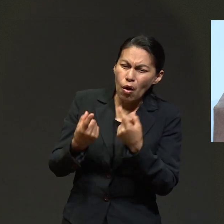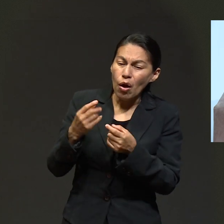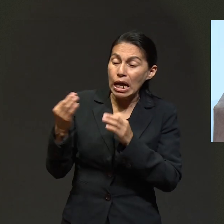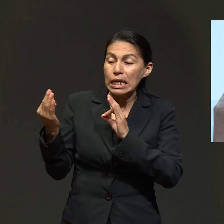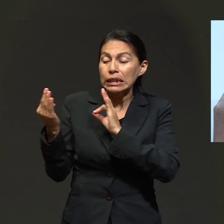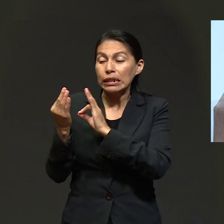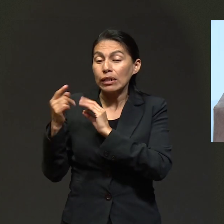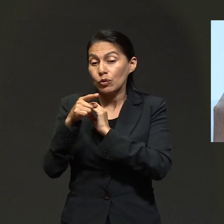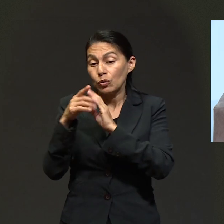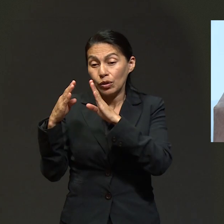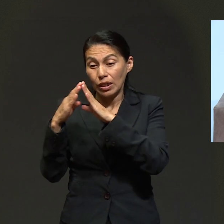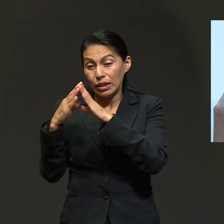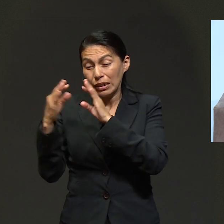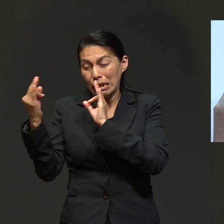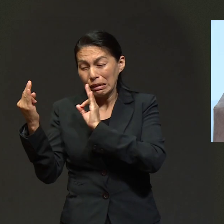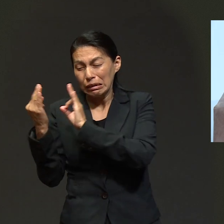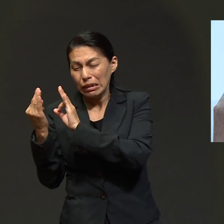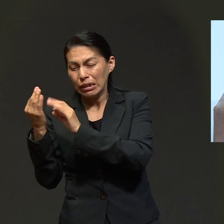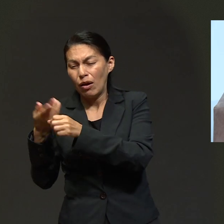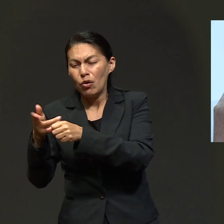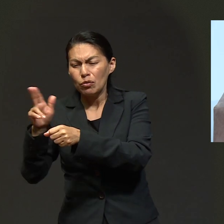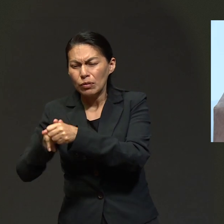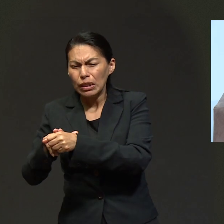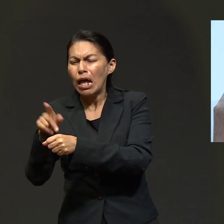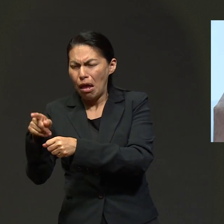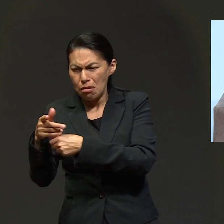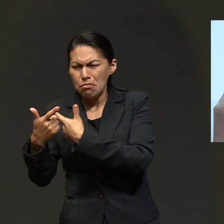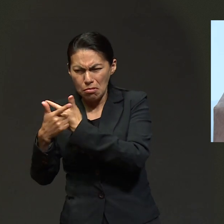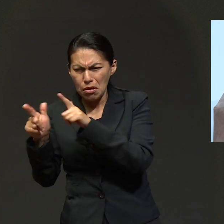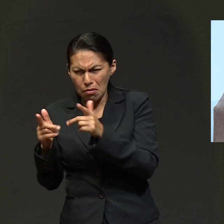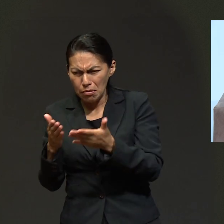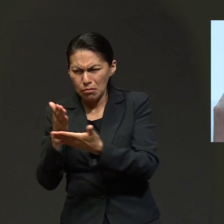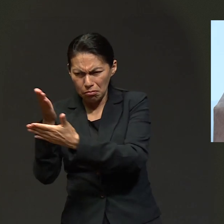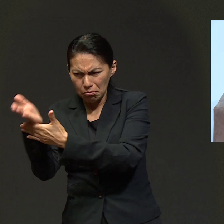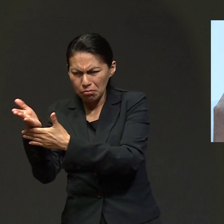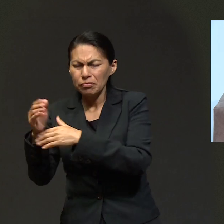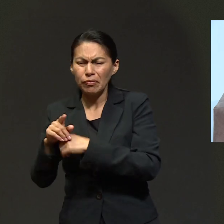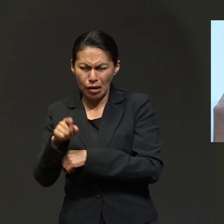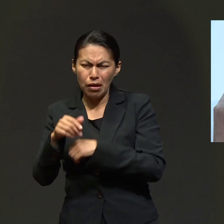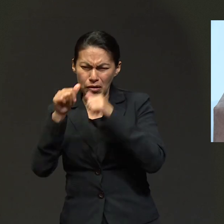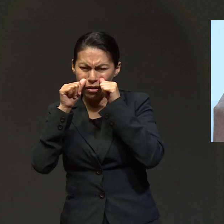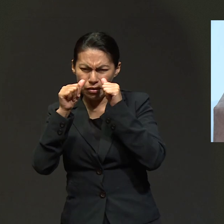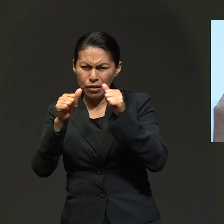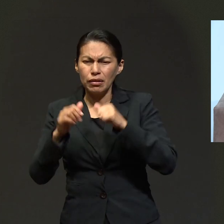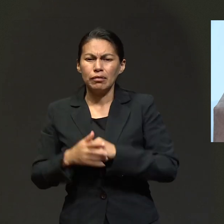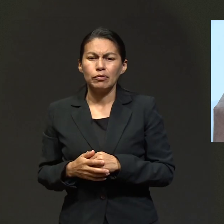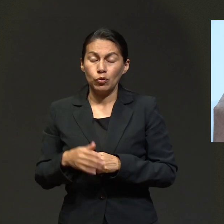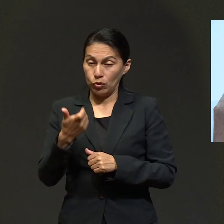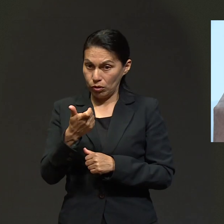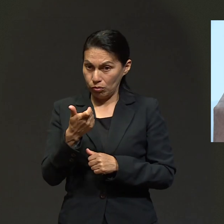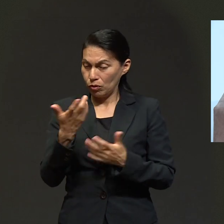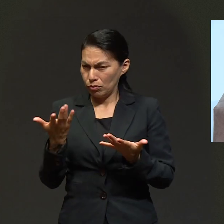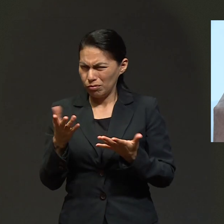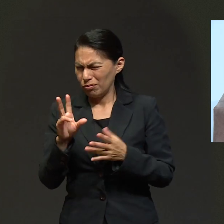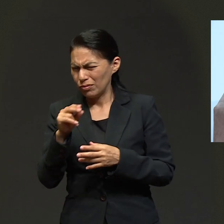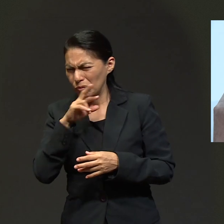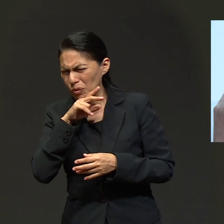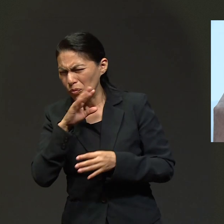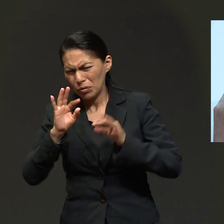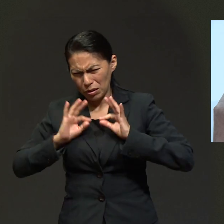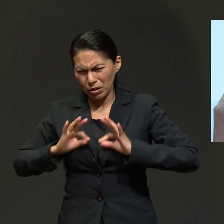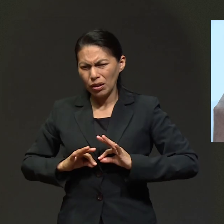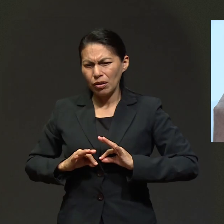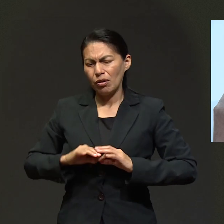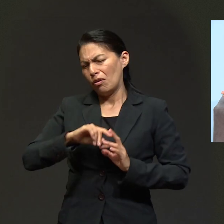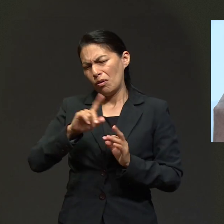médica, ahí por donde usted vive, cerca de ahí, hay un hospital. Usted puede ir y usted vaya y ahí la van a